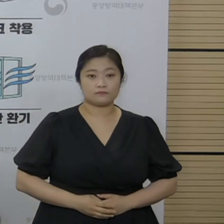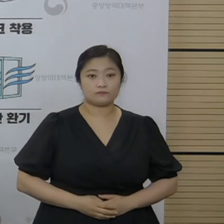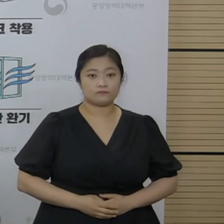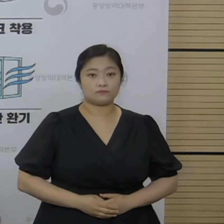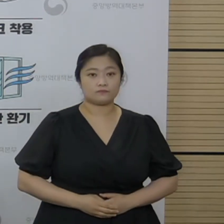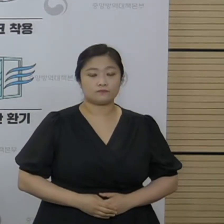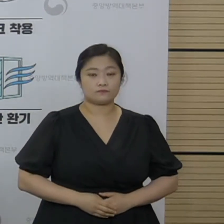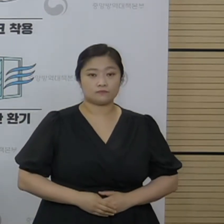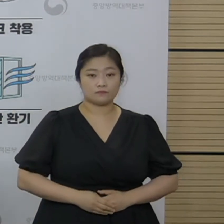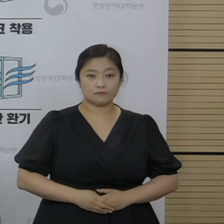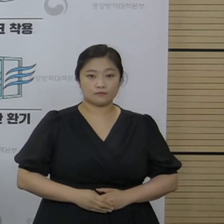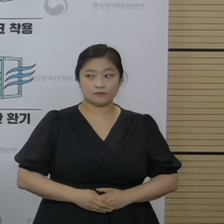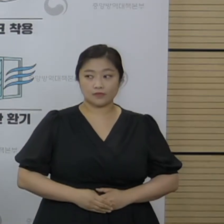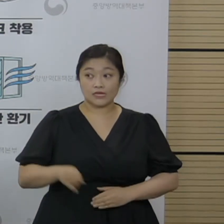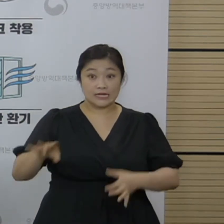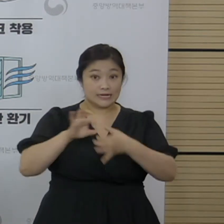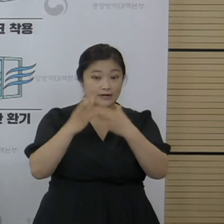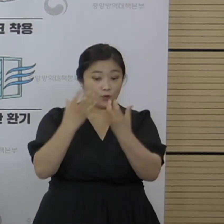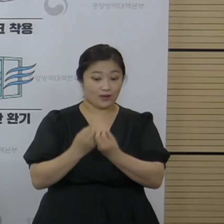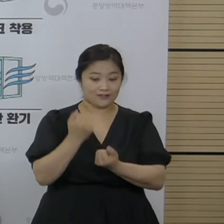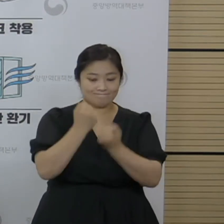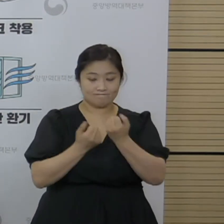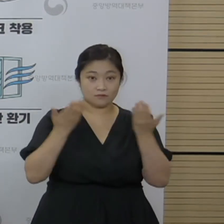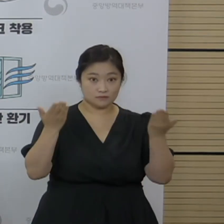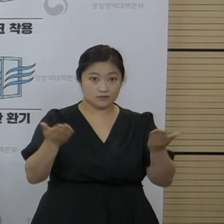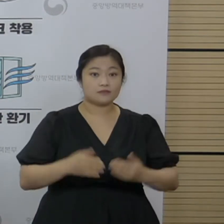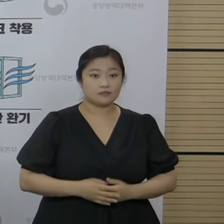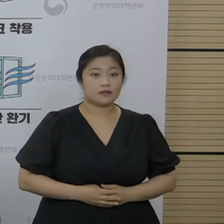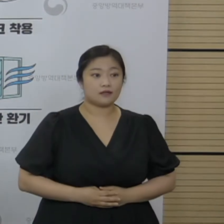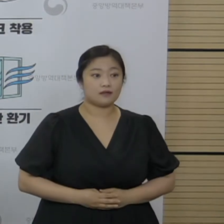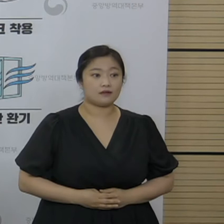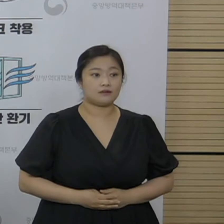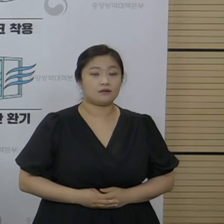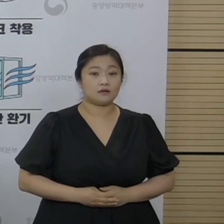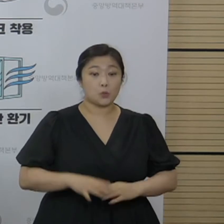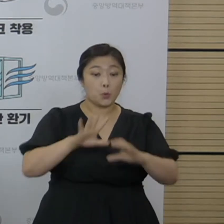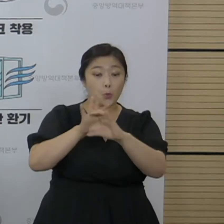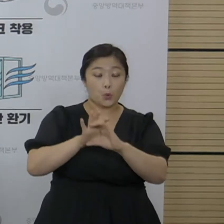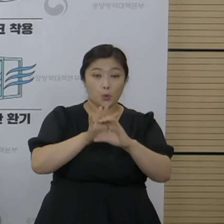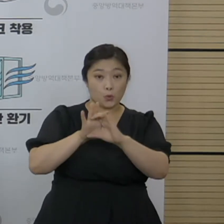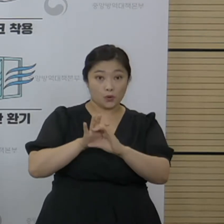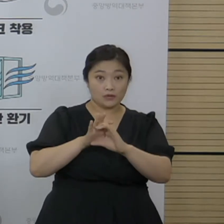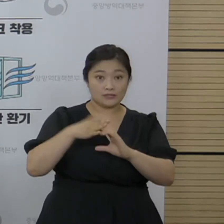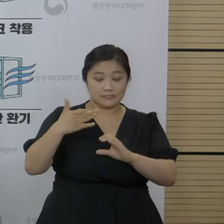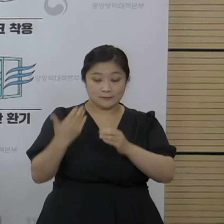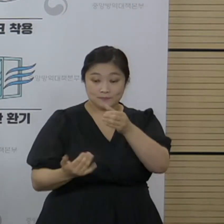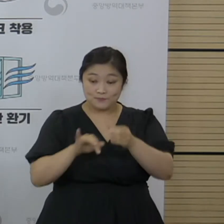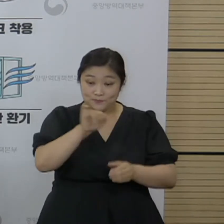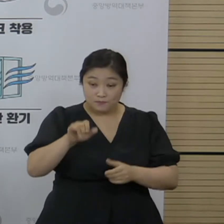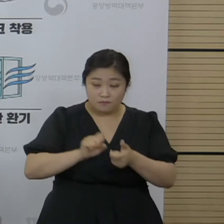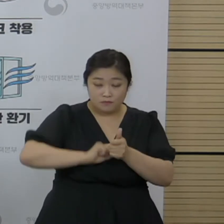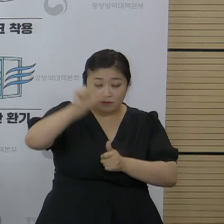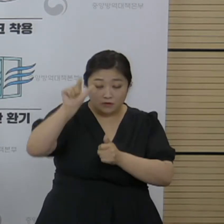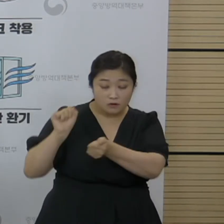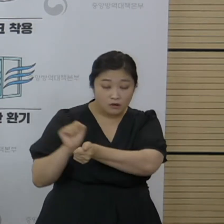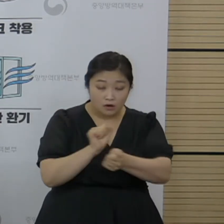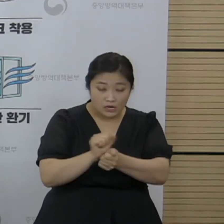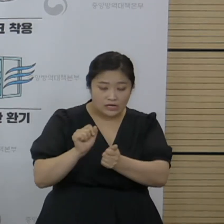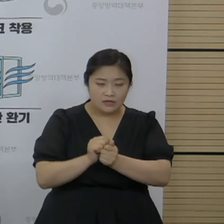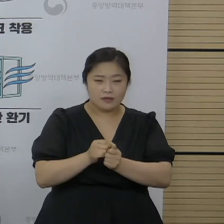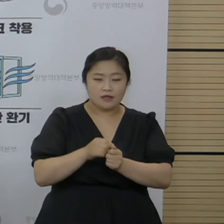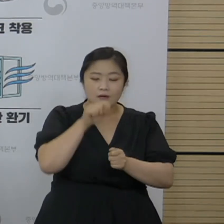예, 해당 사례에 대해서 설명드리겠습니다. 코로나19 바이러스는 주된 전파 경로는